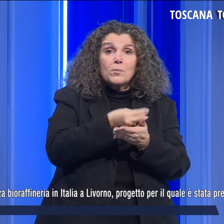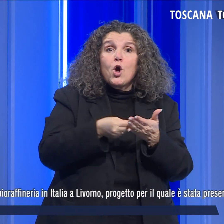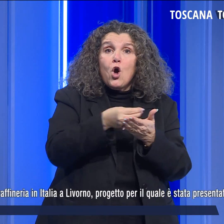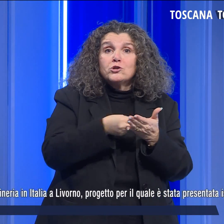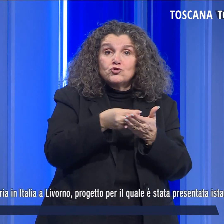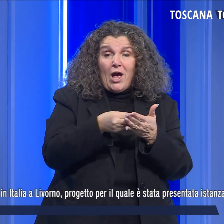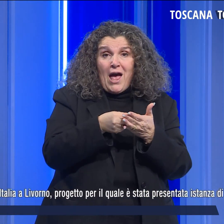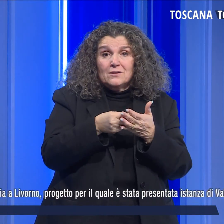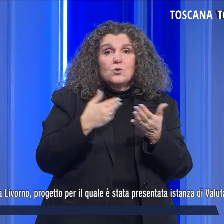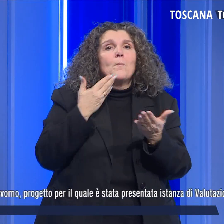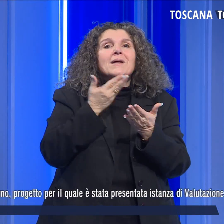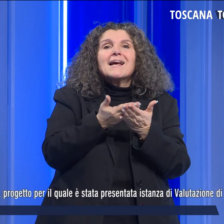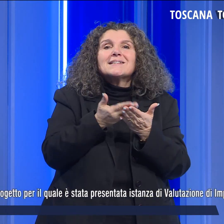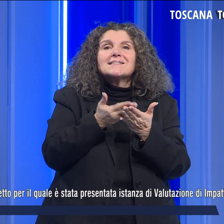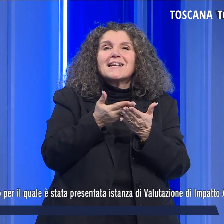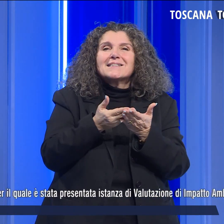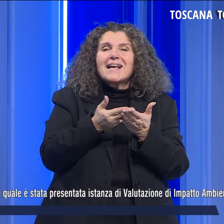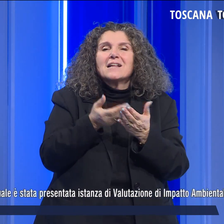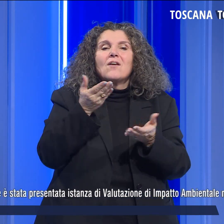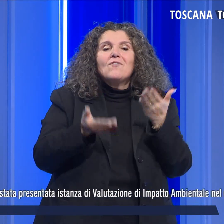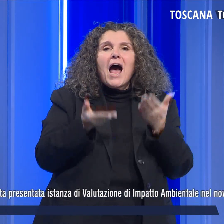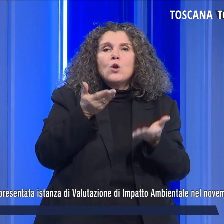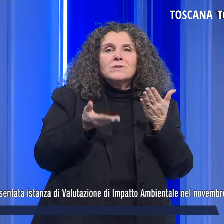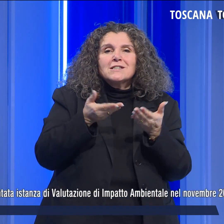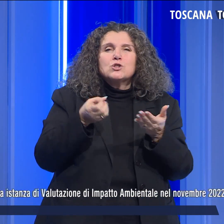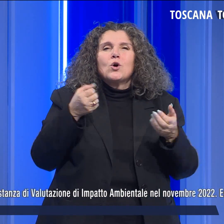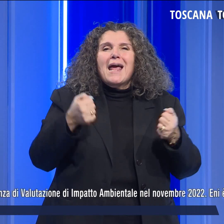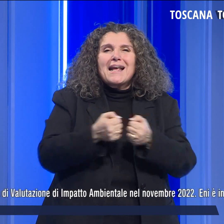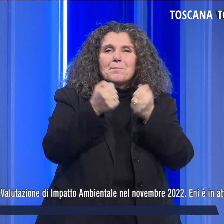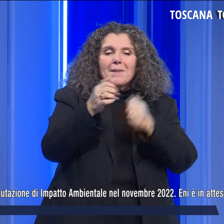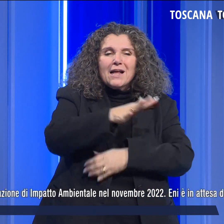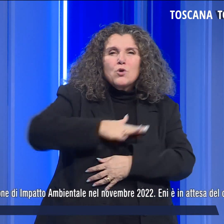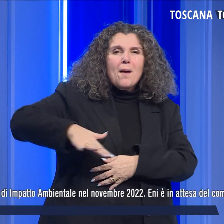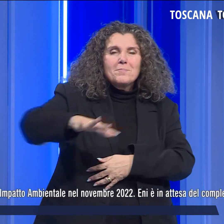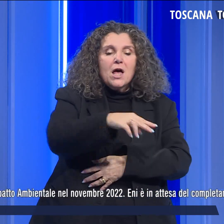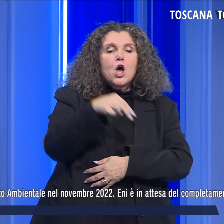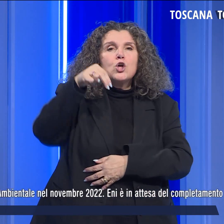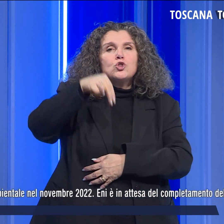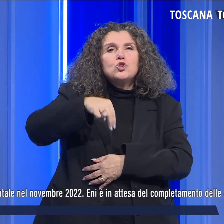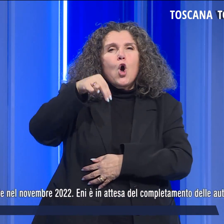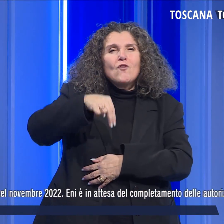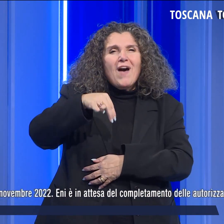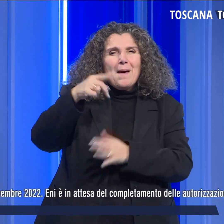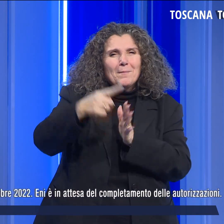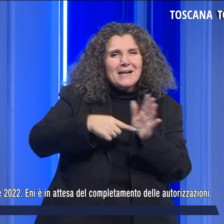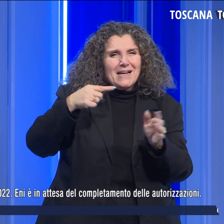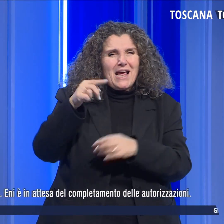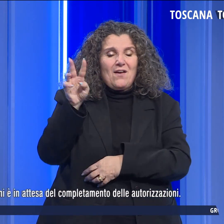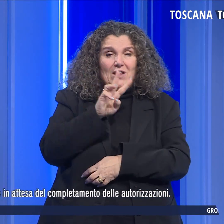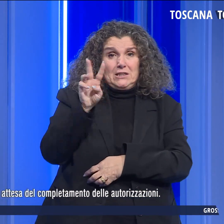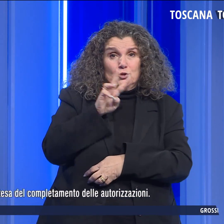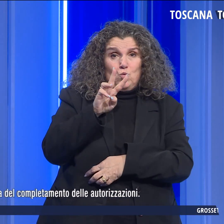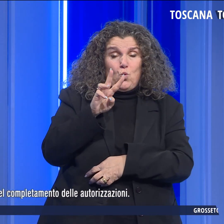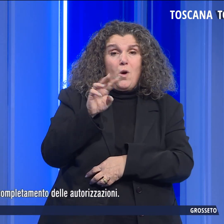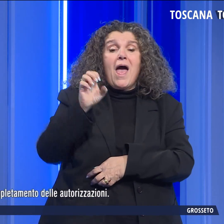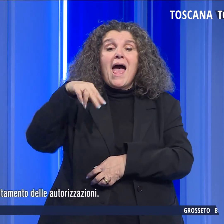è stata presentata istanza di valutazione di impatto ambientale nel novembre 2022. Eni è in attesa del